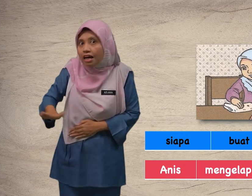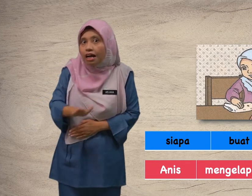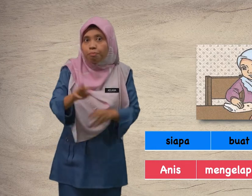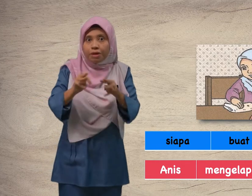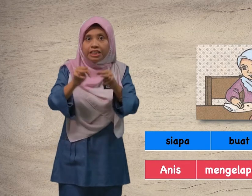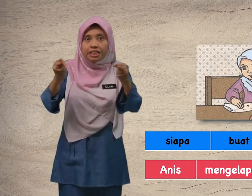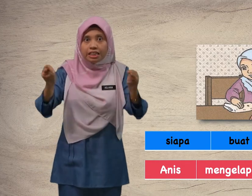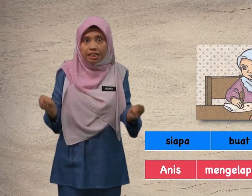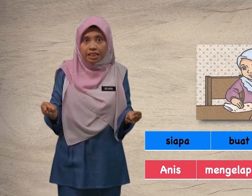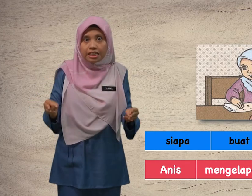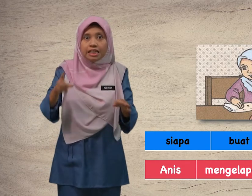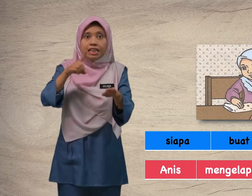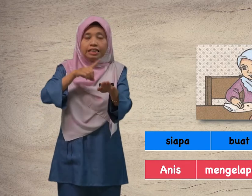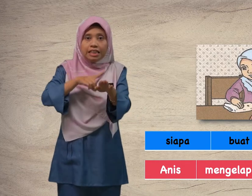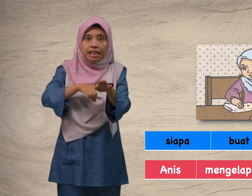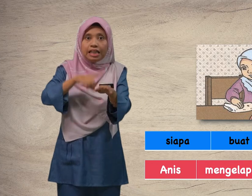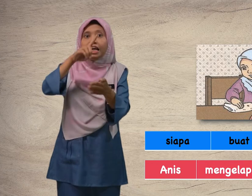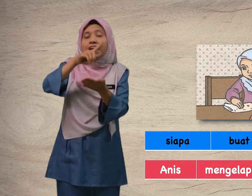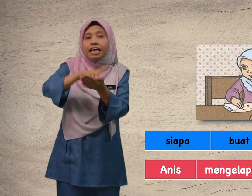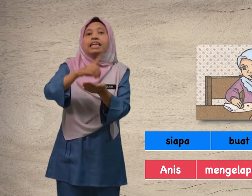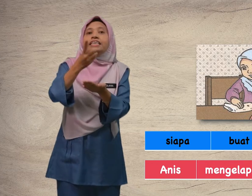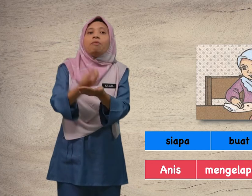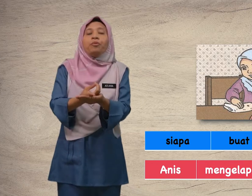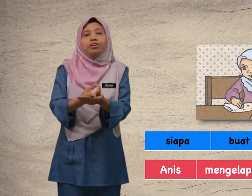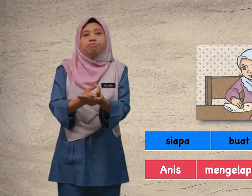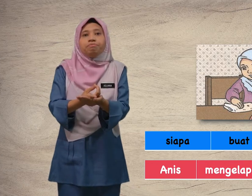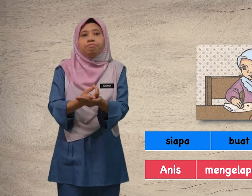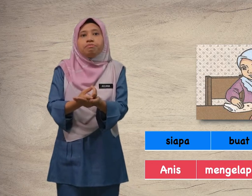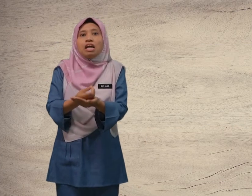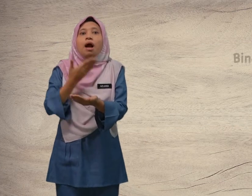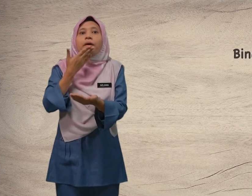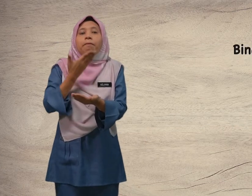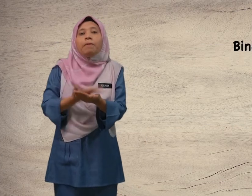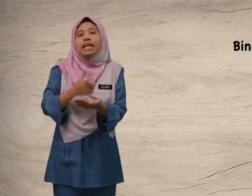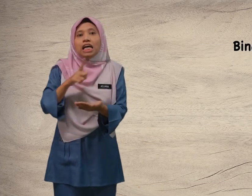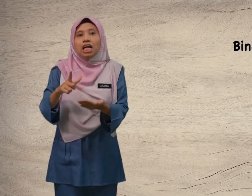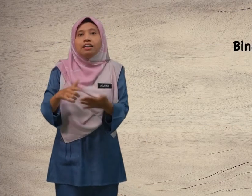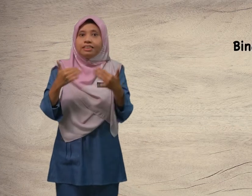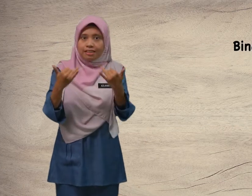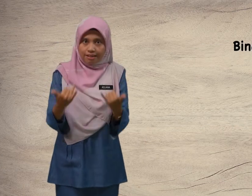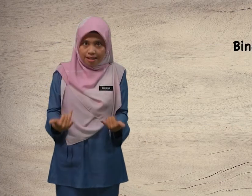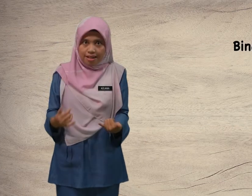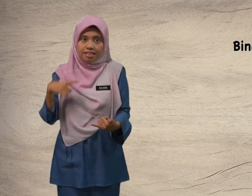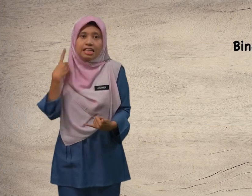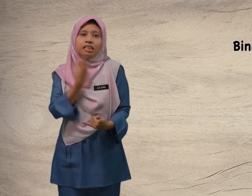meja di dapur. Baiklah. Sekarang kita